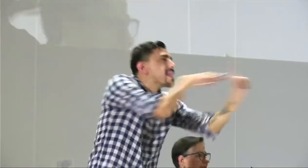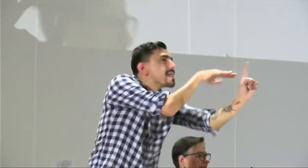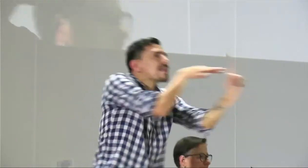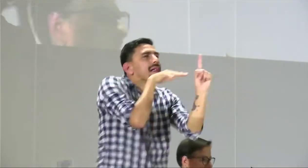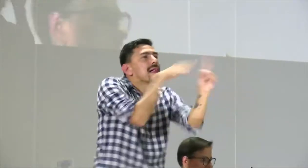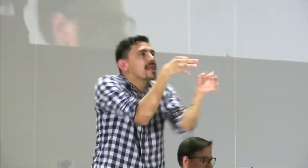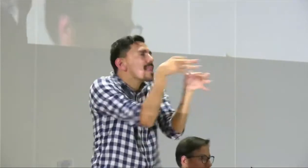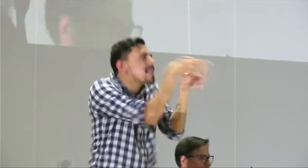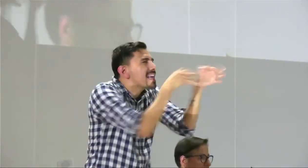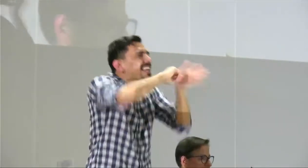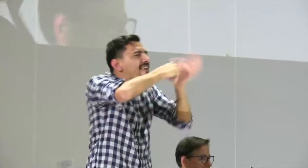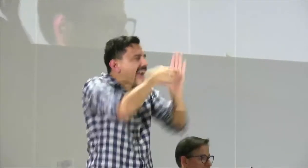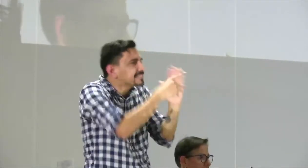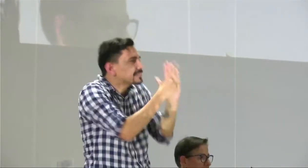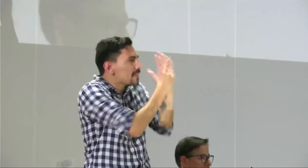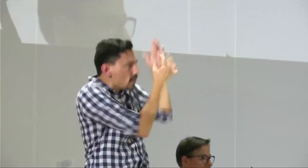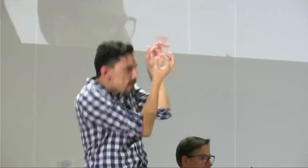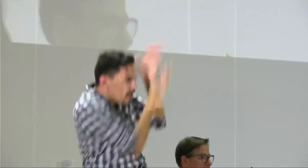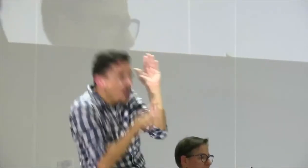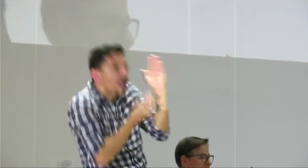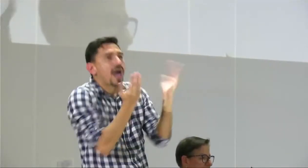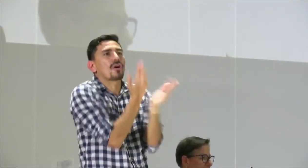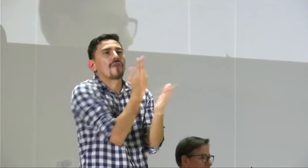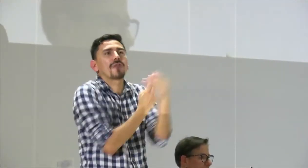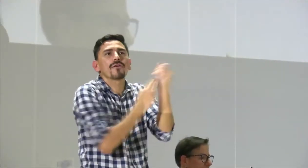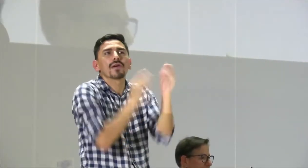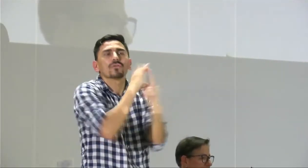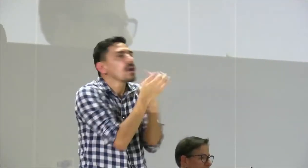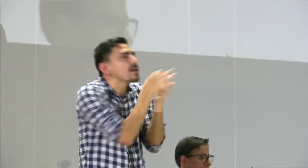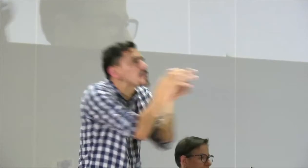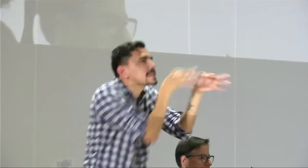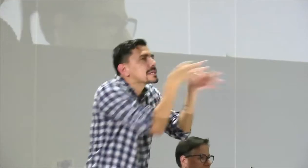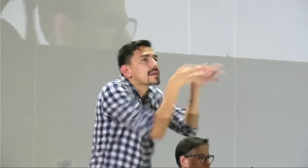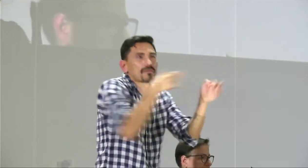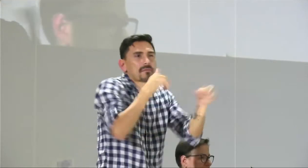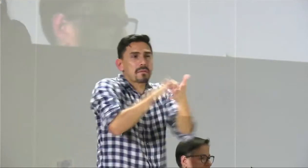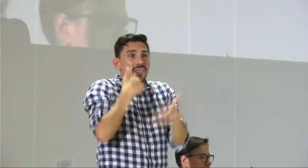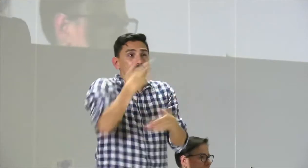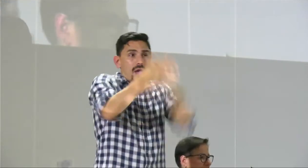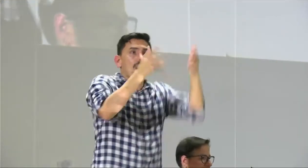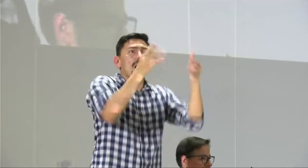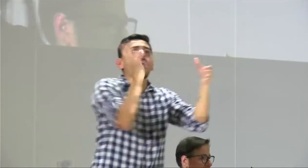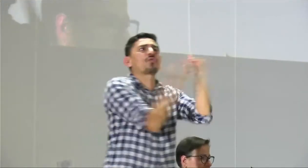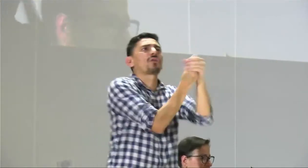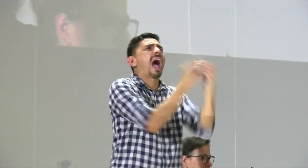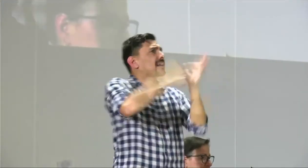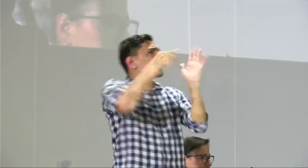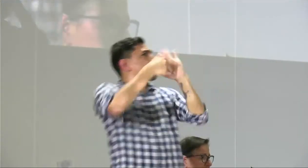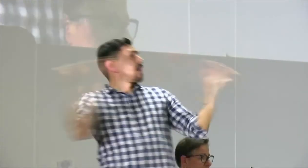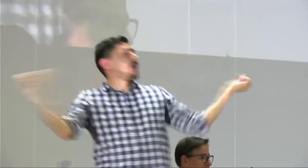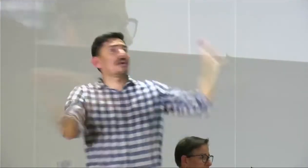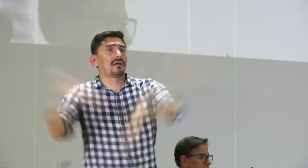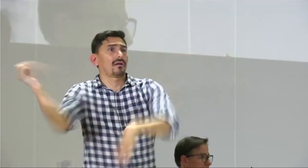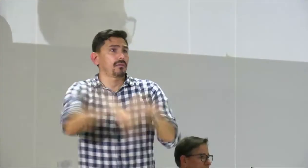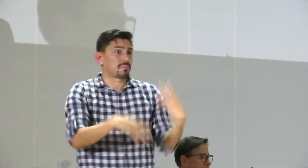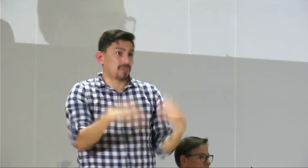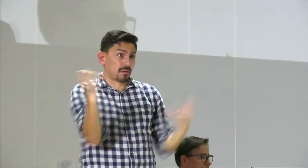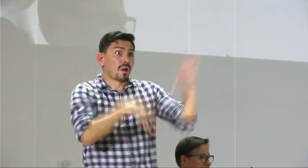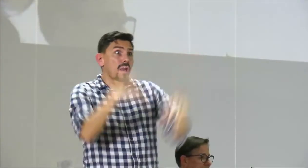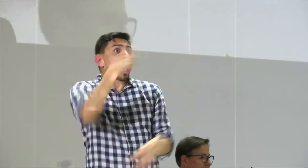haciendo esa incidencia explicando qué es lo que significa esa biculturalidad bilingüismo porque es que a